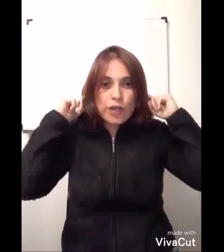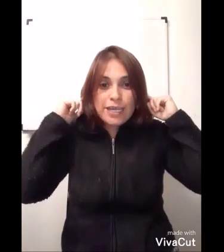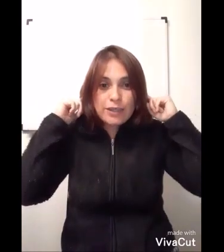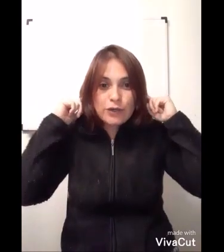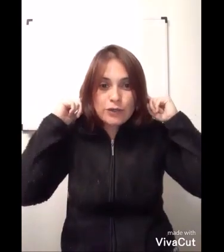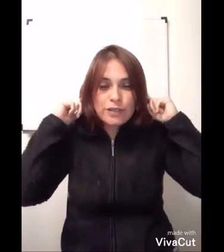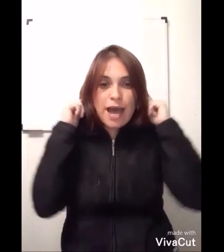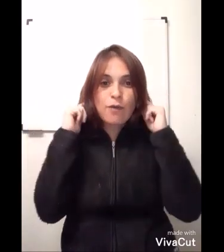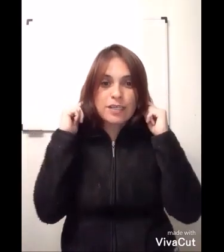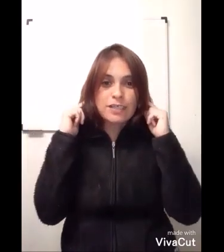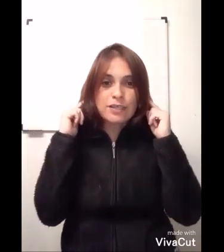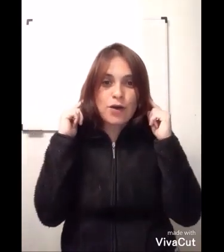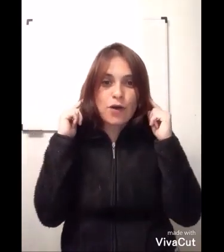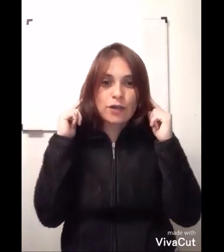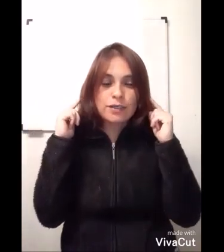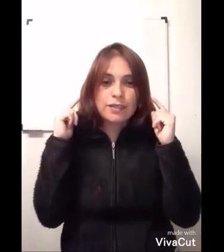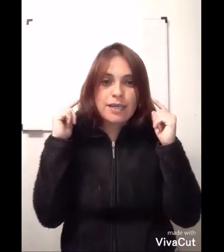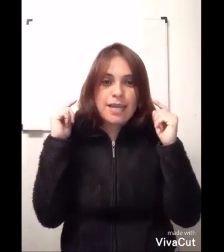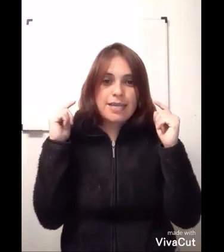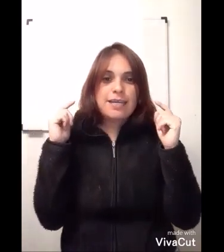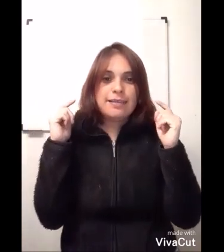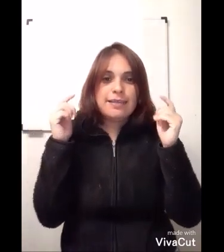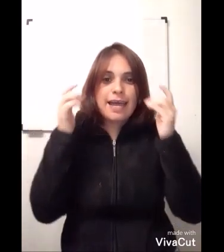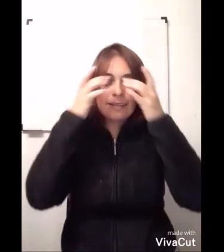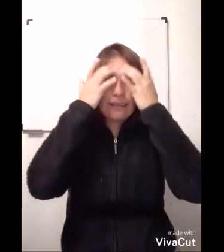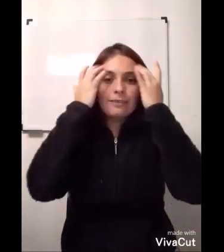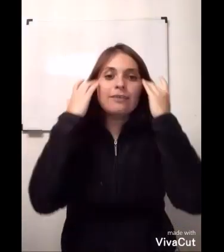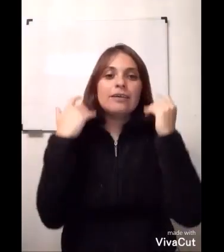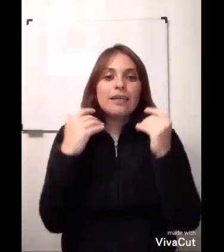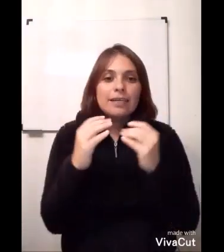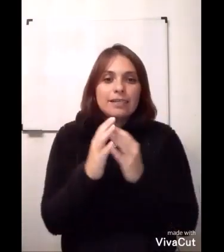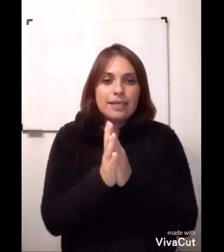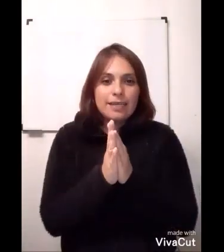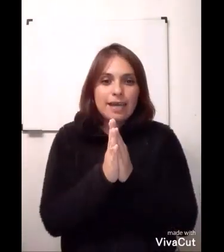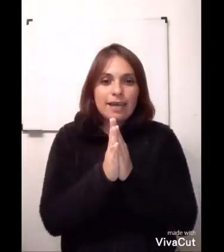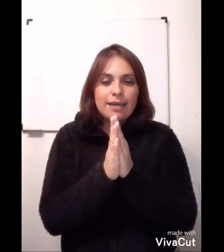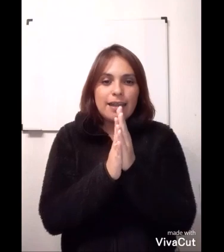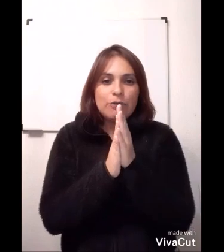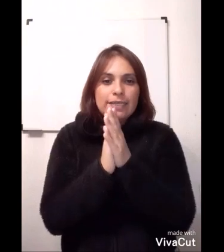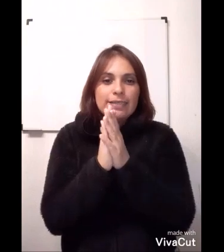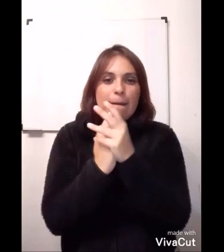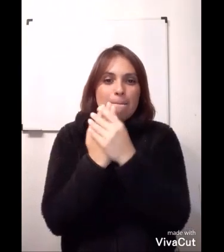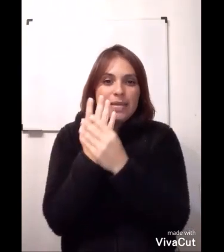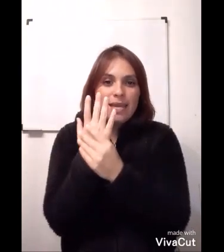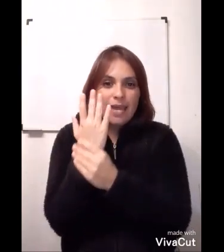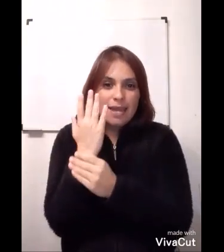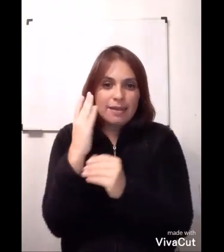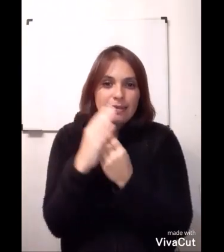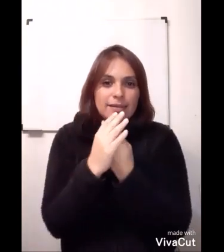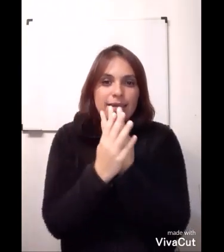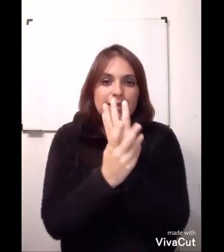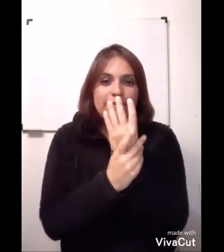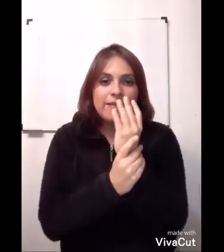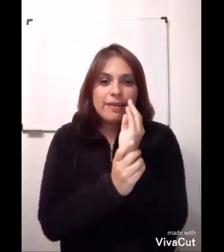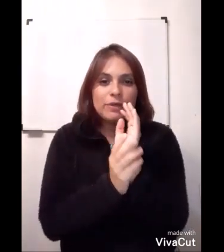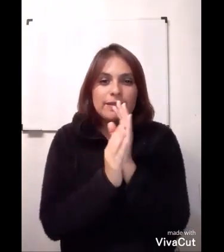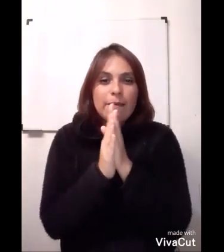oídos, audición y tacto que sería nuestra piel, que a través de nuestra